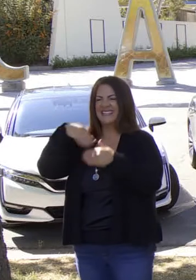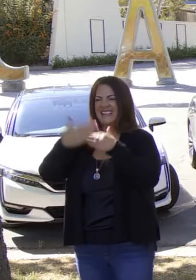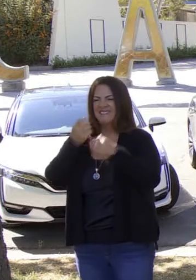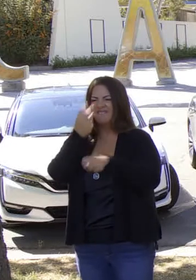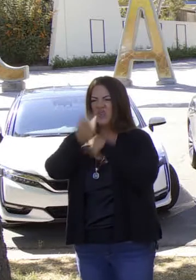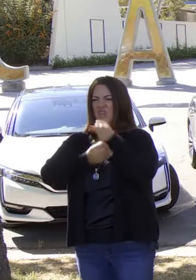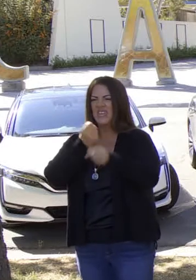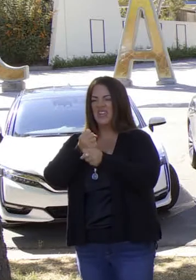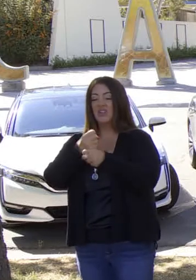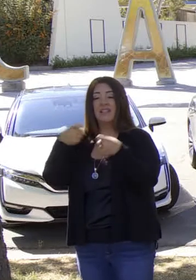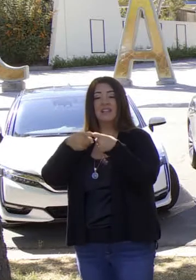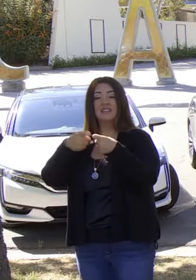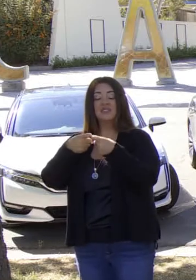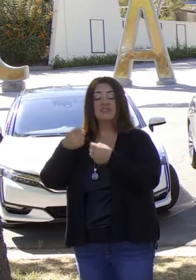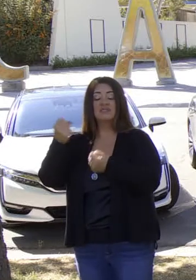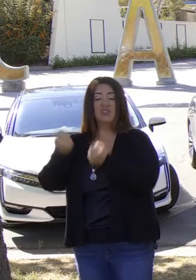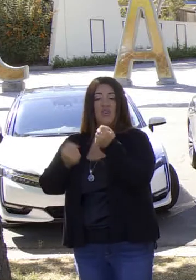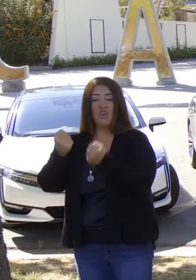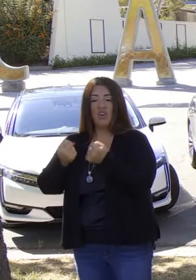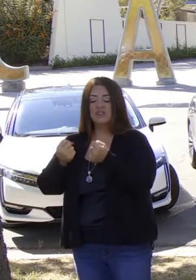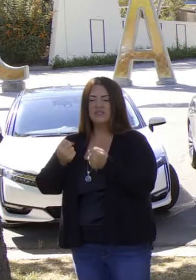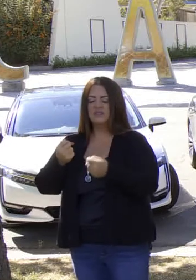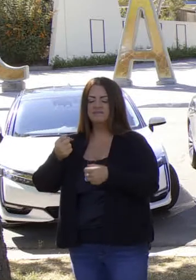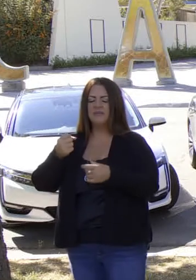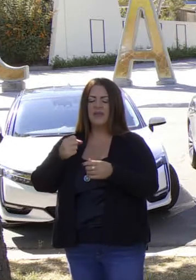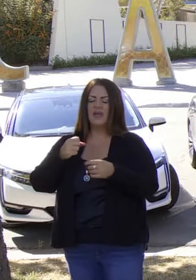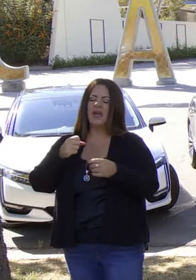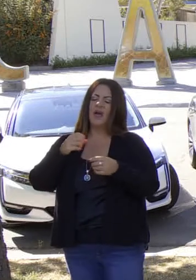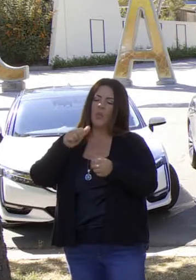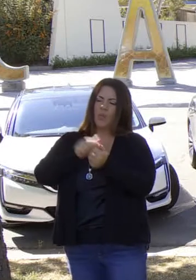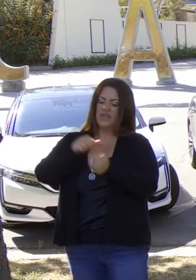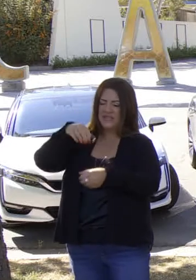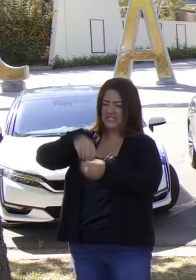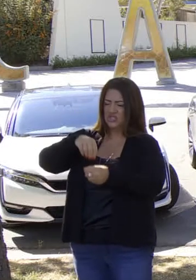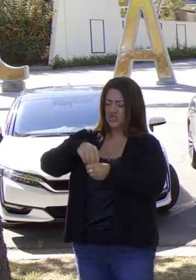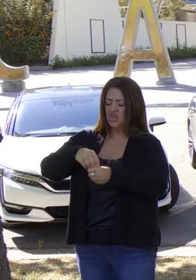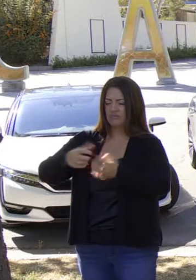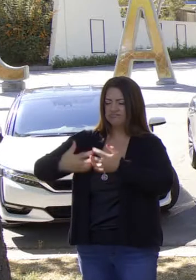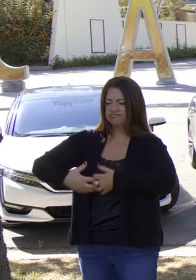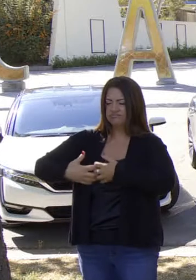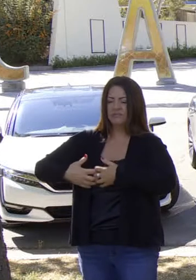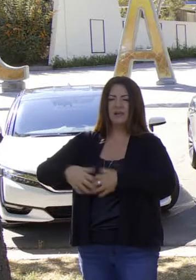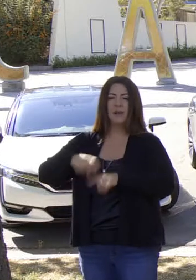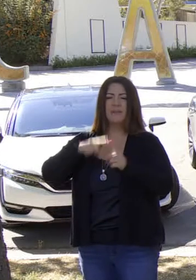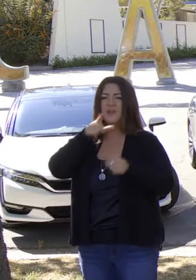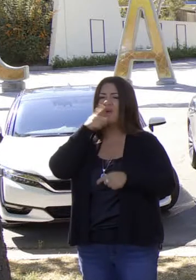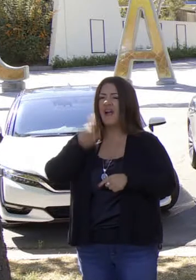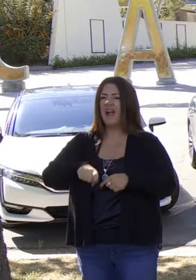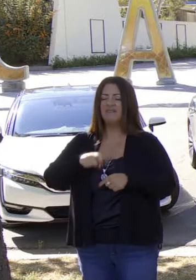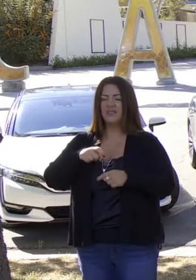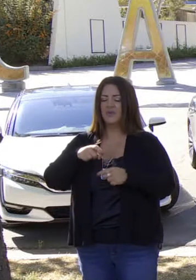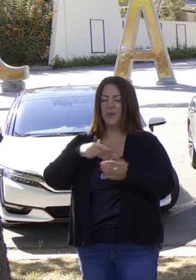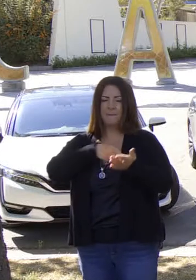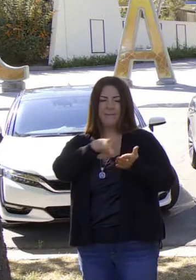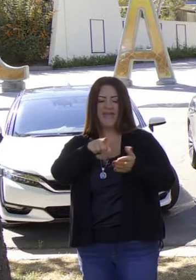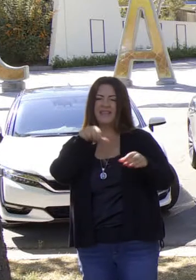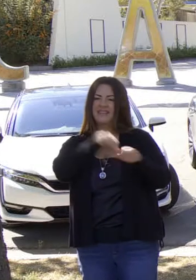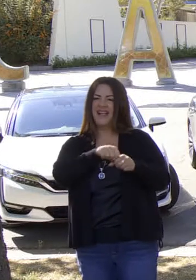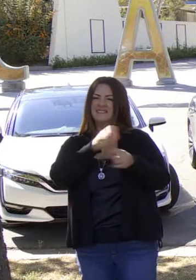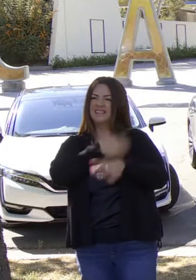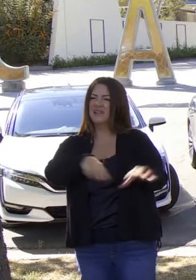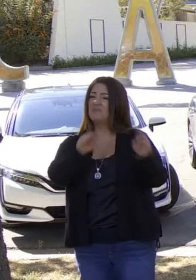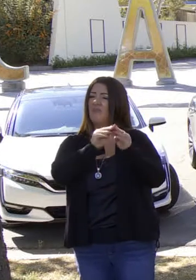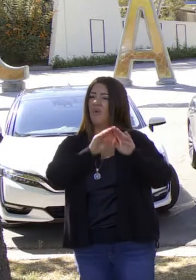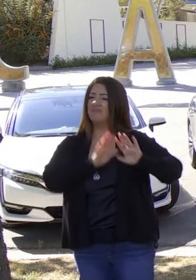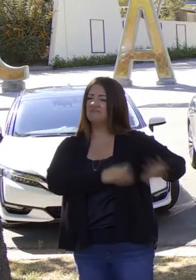próximos años se verá más prosperidad con vehículos eléctricos a comparación de vehículos tradicionales. Pero la diferencia es que no hay que pagar dinero